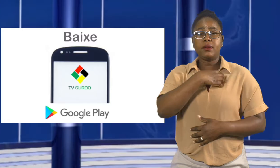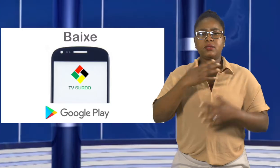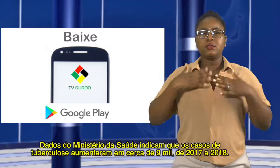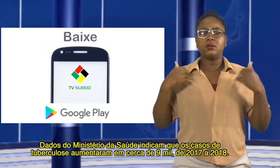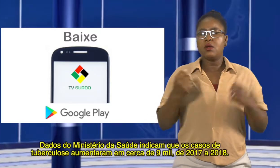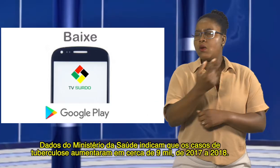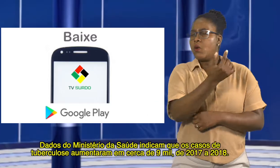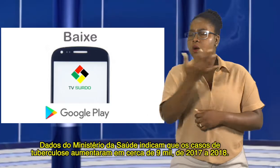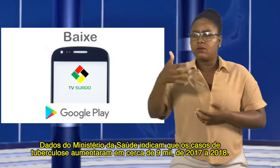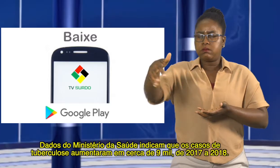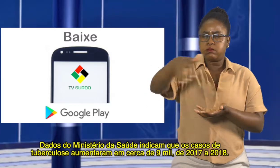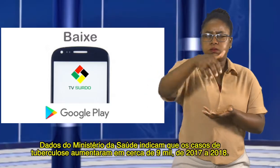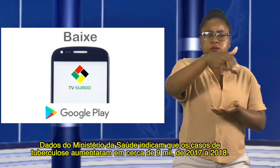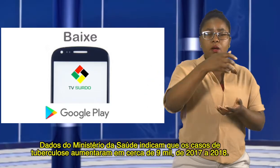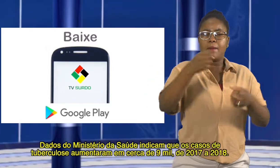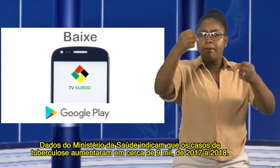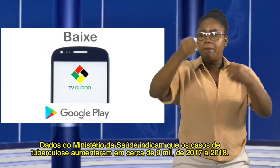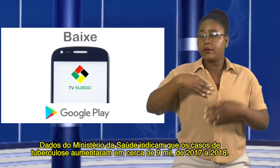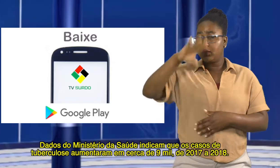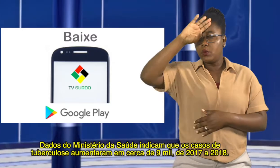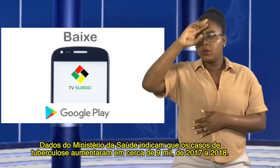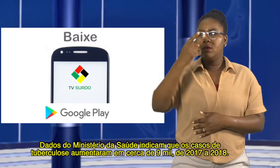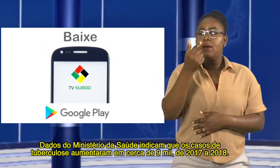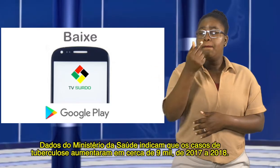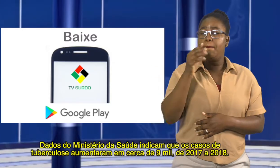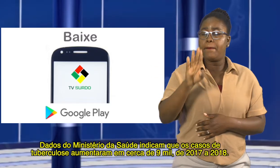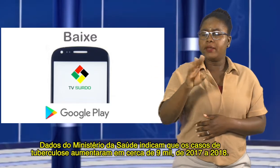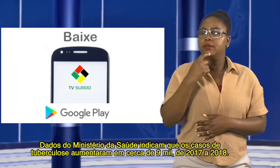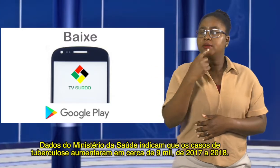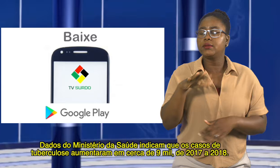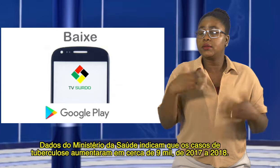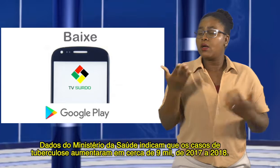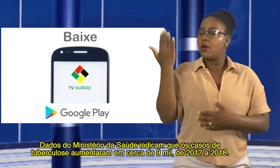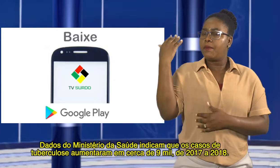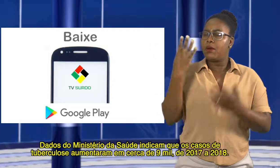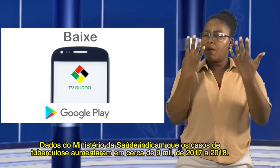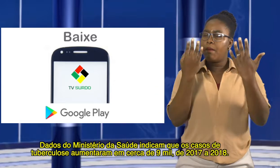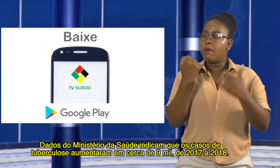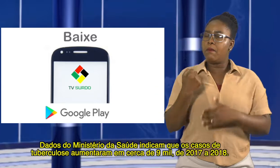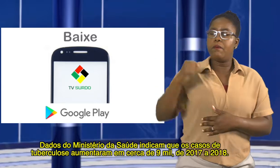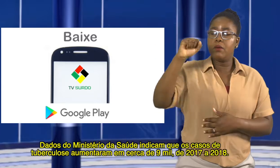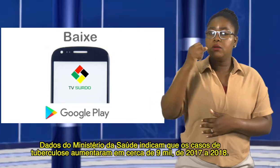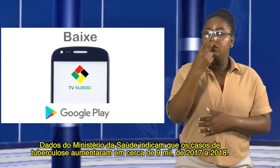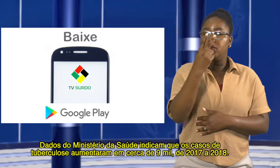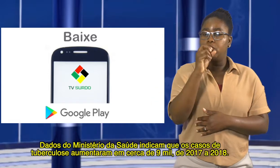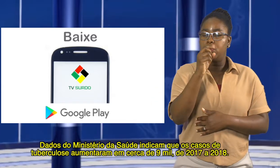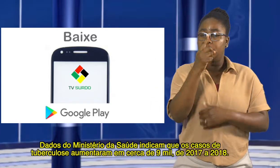Dados do Ministério da Saúde indicam que os casos de tuberculose aumentaram em cerca de 9 mil de